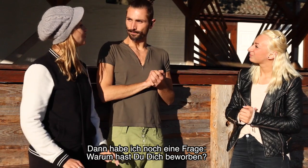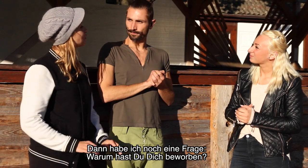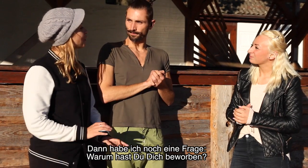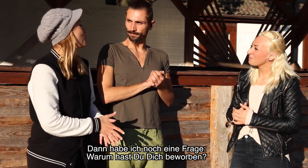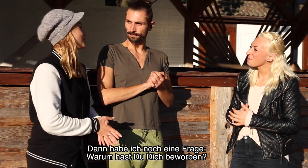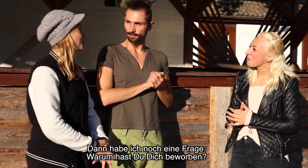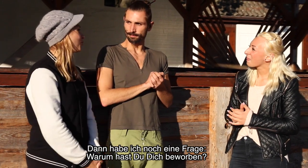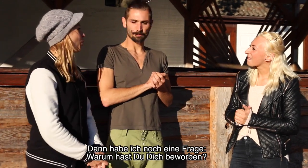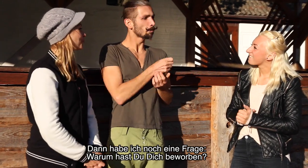Warum hast du dich beworben?